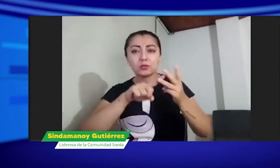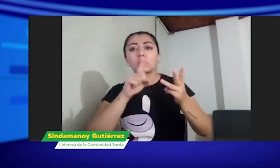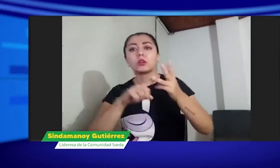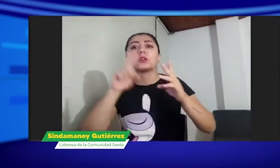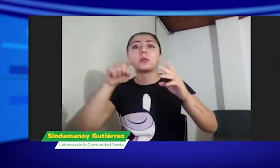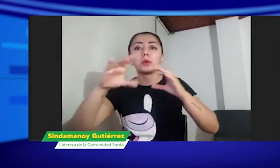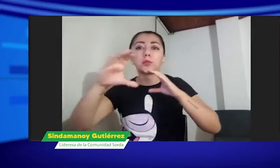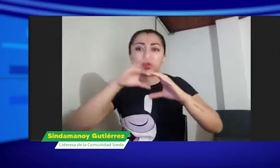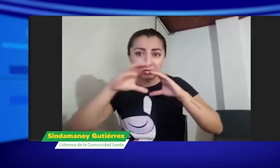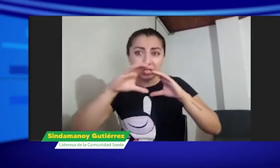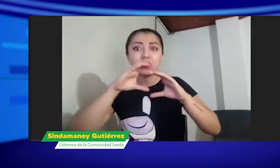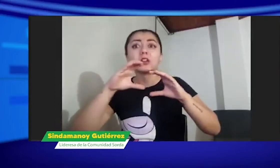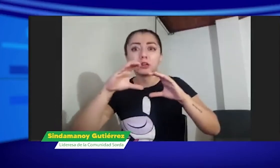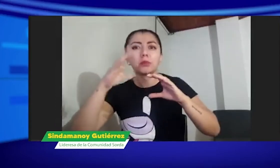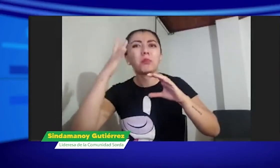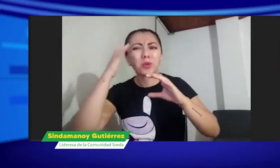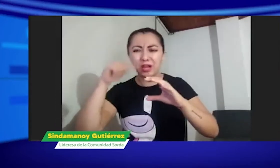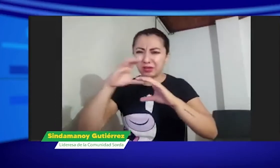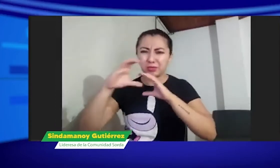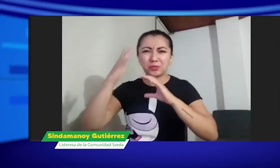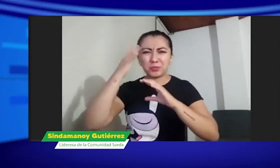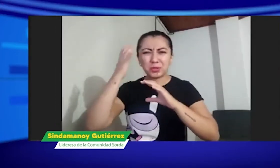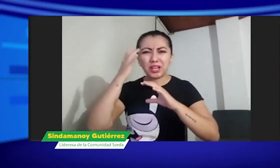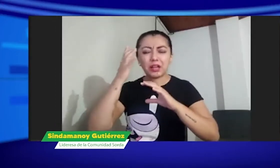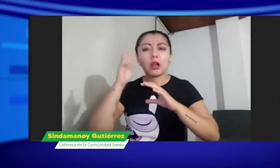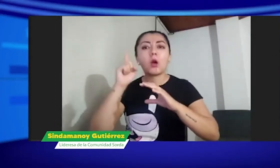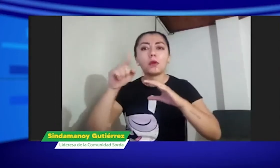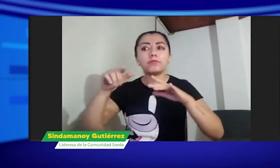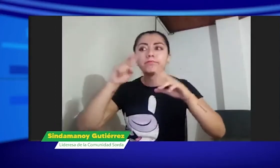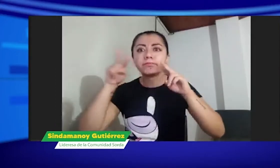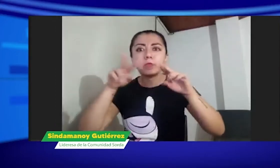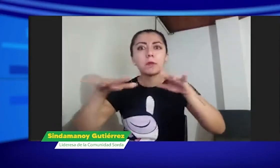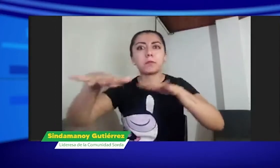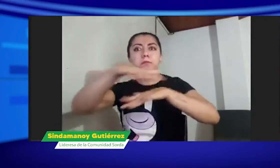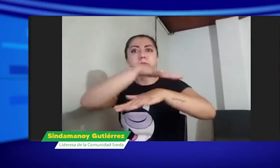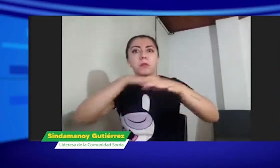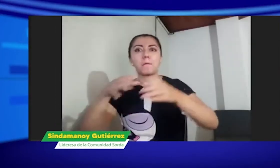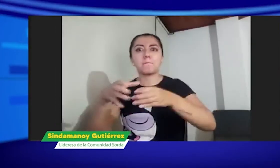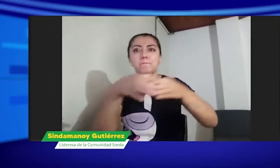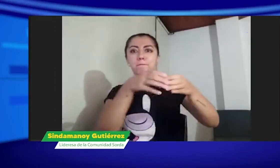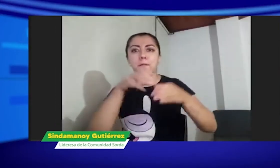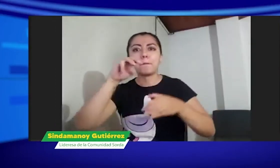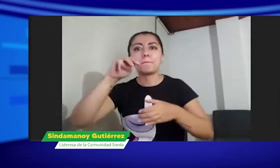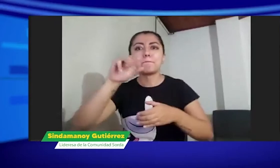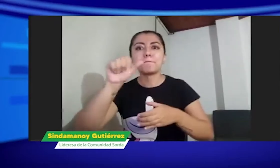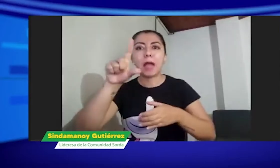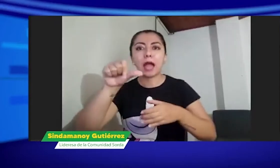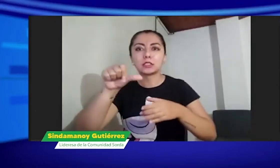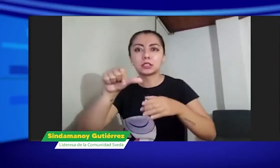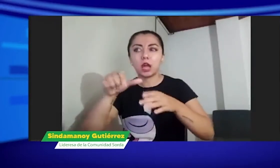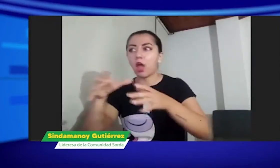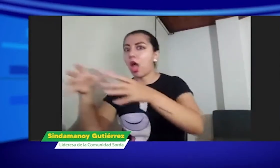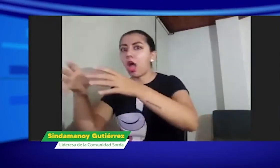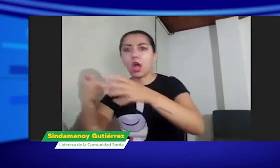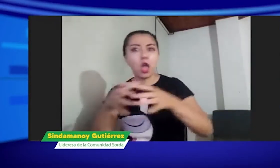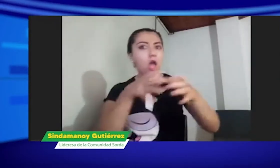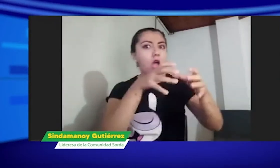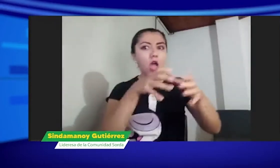sociología, también en comunicadores y personas que han estudiado la comunicación. También la